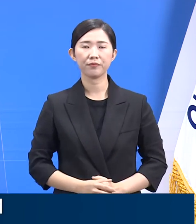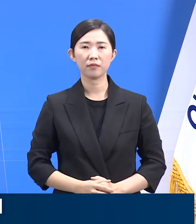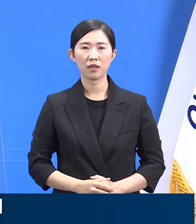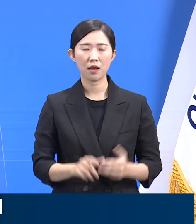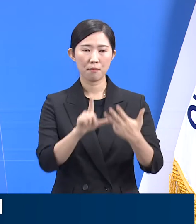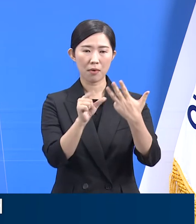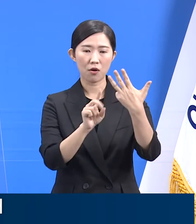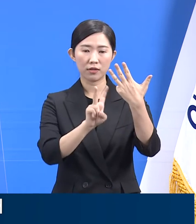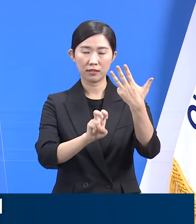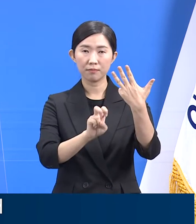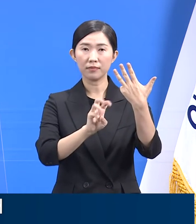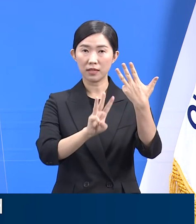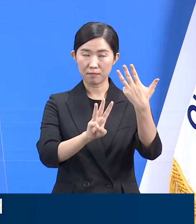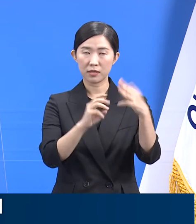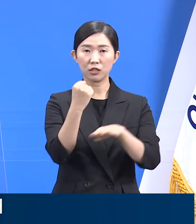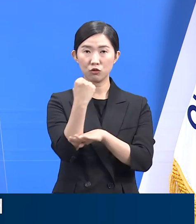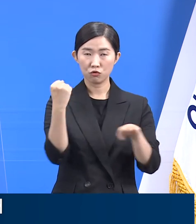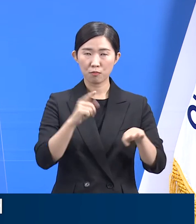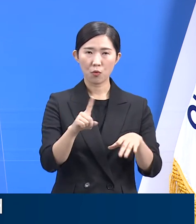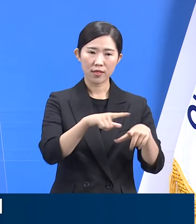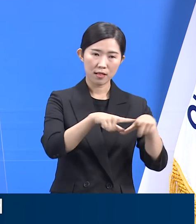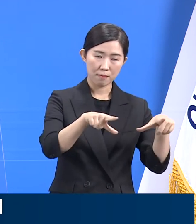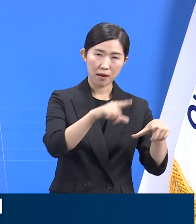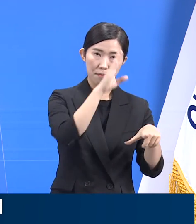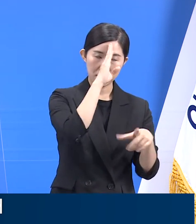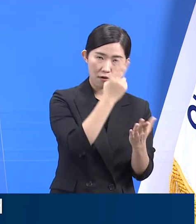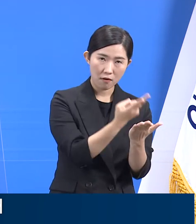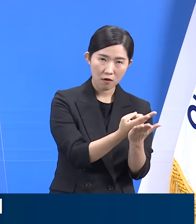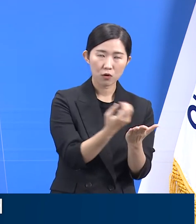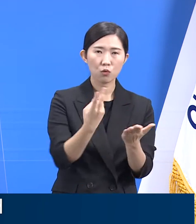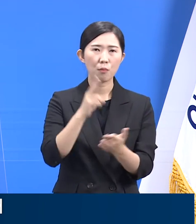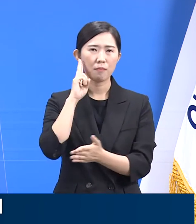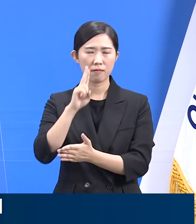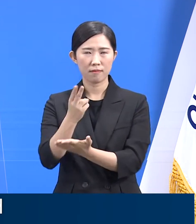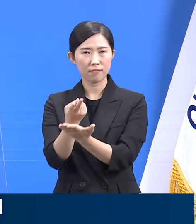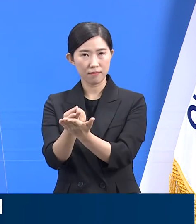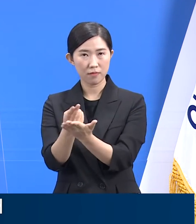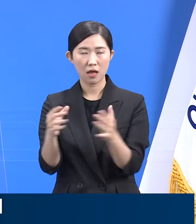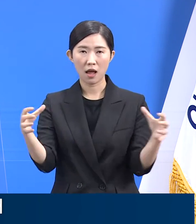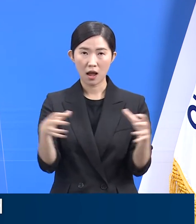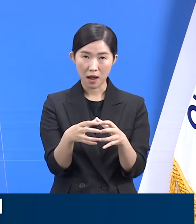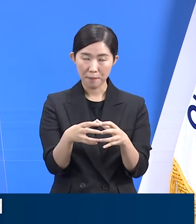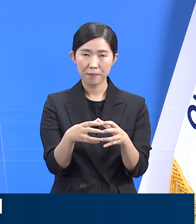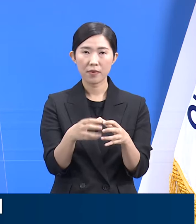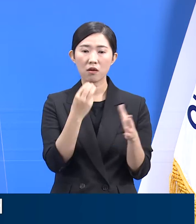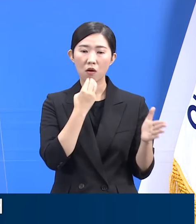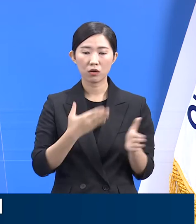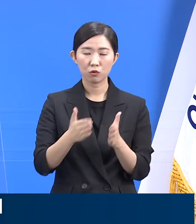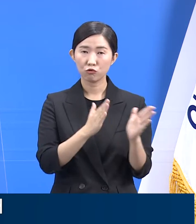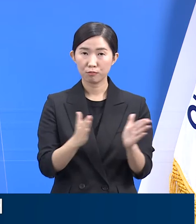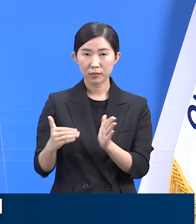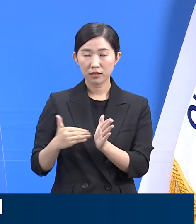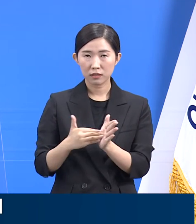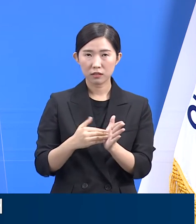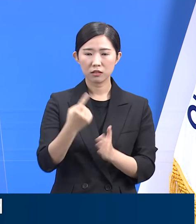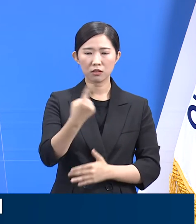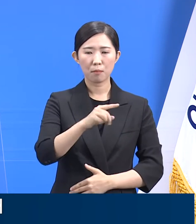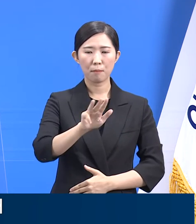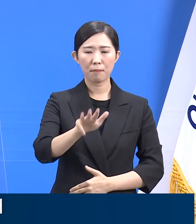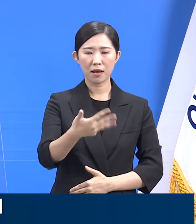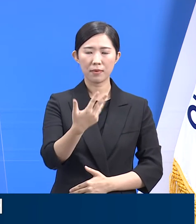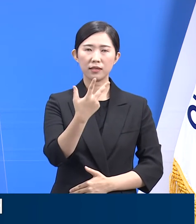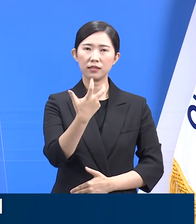8월 23일 20시 기준 일반과 중증 환자 병상을 합한 도내 의료기관 확보 병상은 총 1,874개입니다.